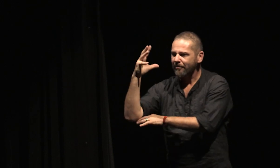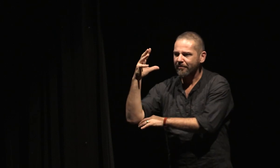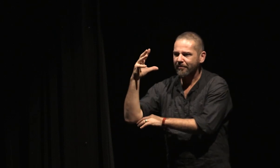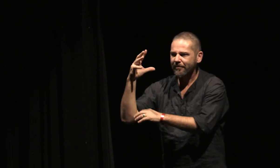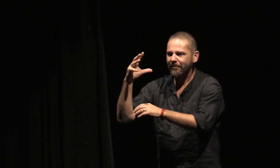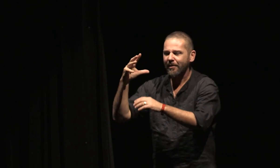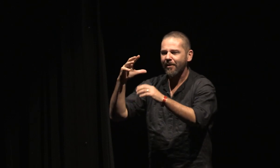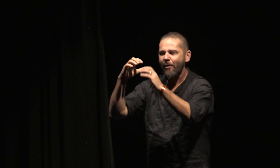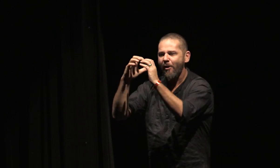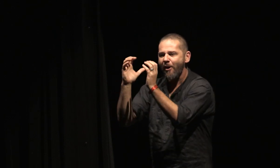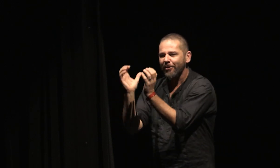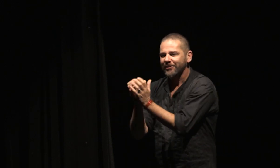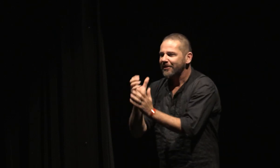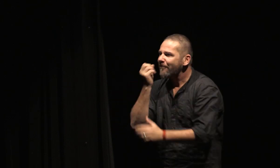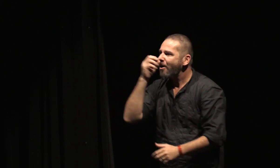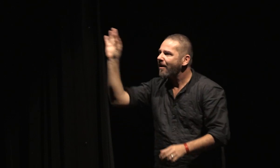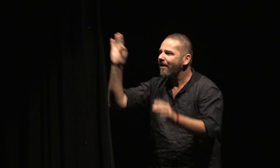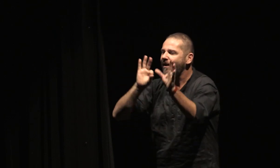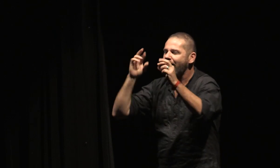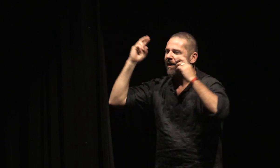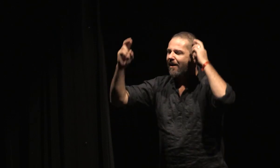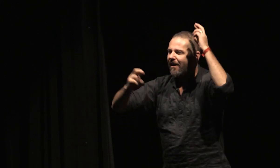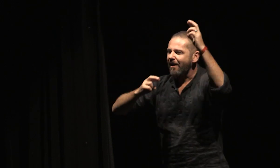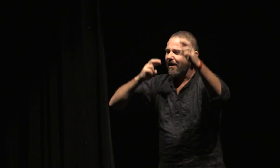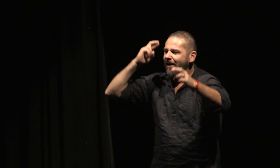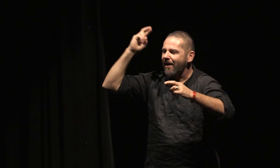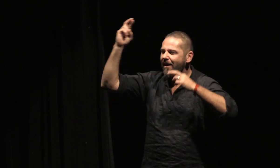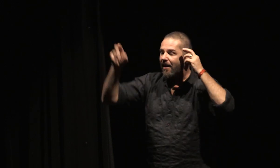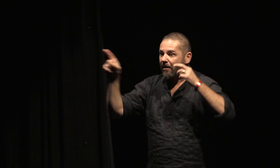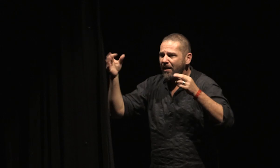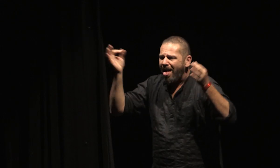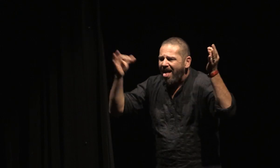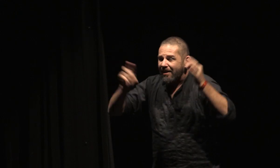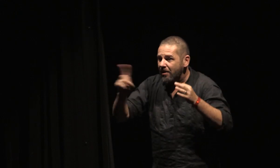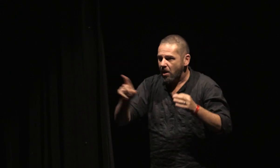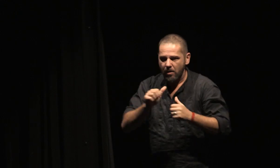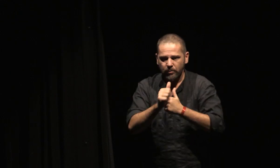Sans compliquer son rêve, il percevait les choses telles qu'il les ressentait et les sentait.